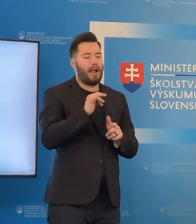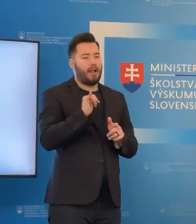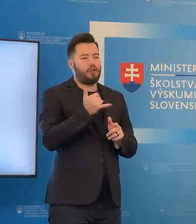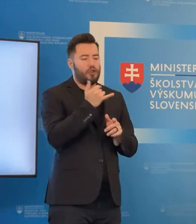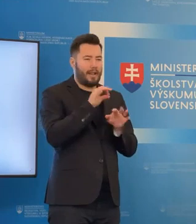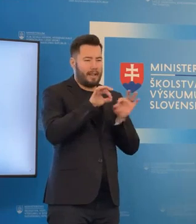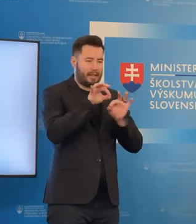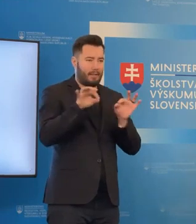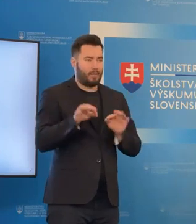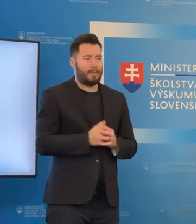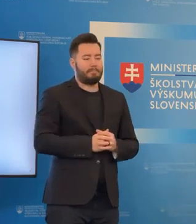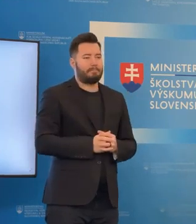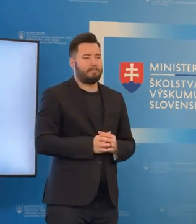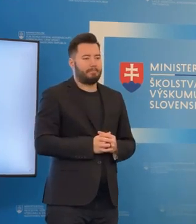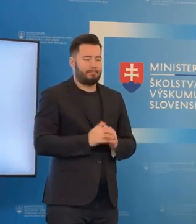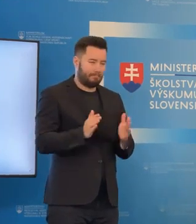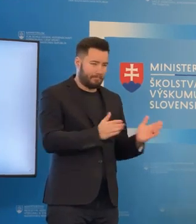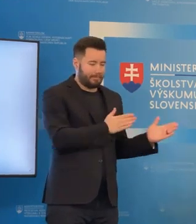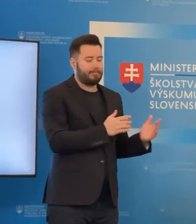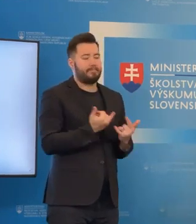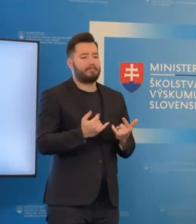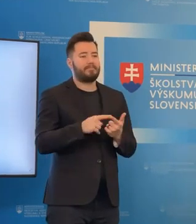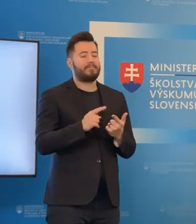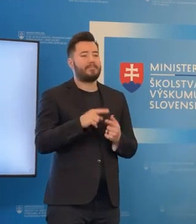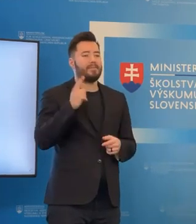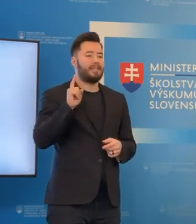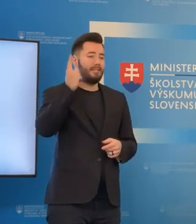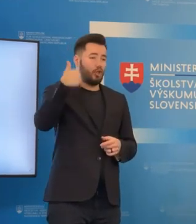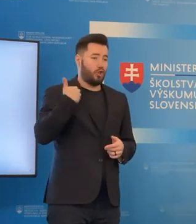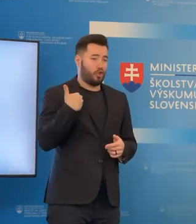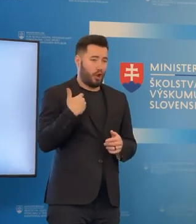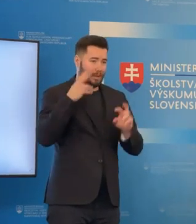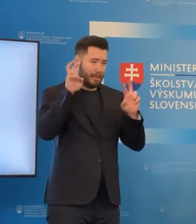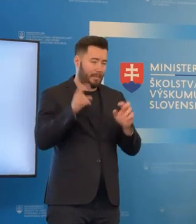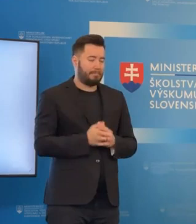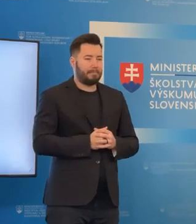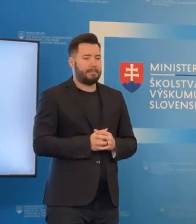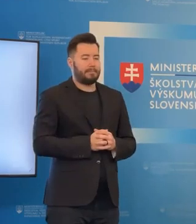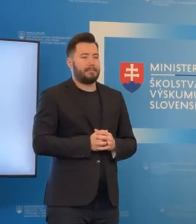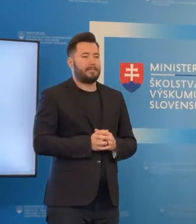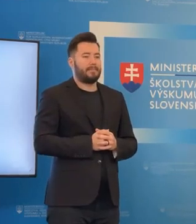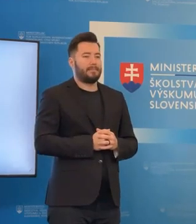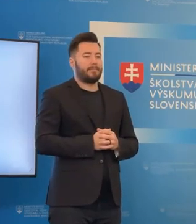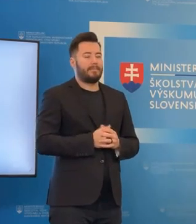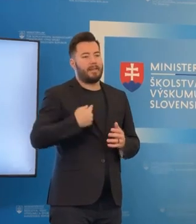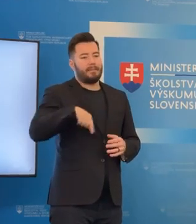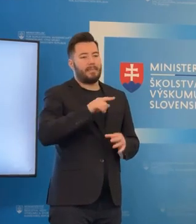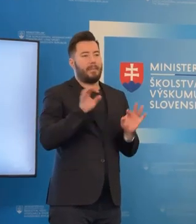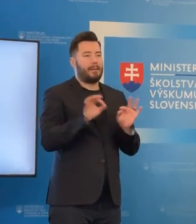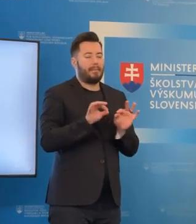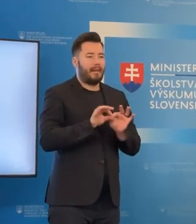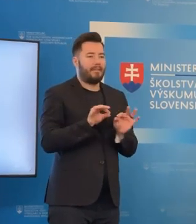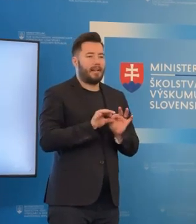Čo sa týka vysokých škôl ako takých, tak tam sme pripravili zatiaľ takú prvú volnu,